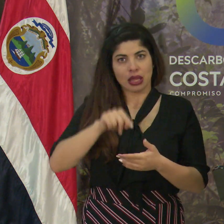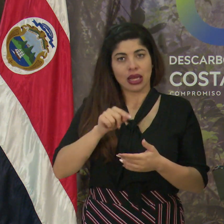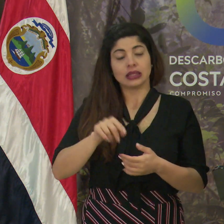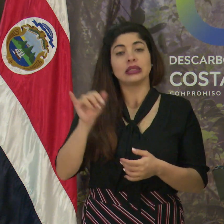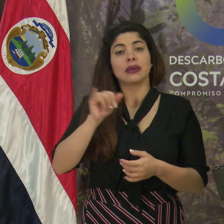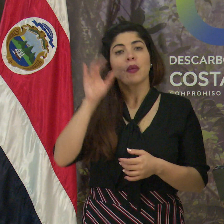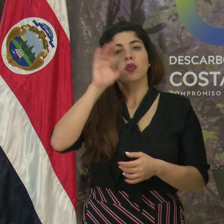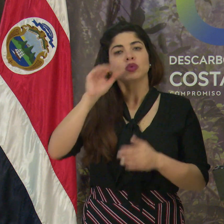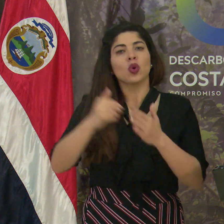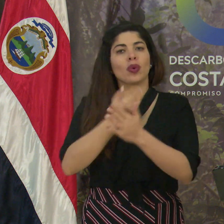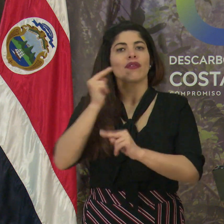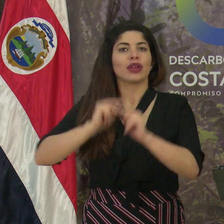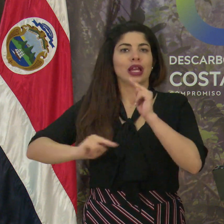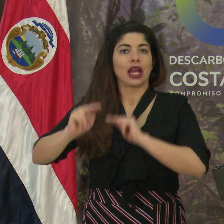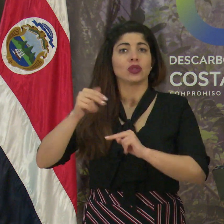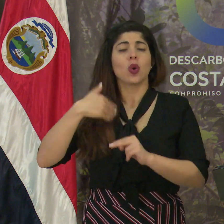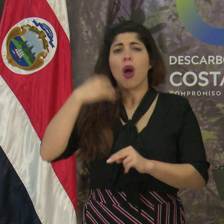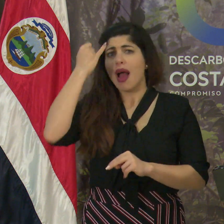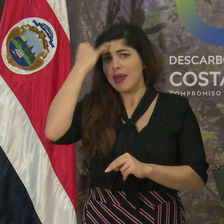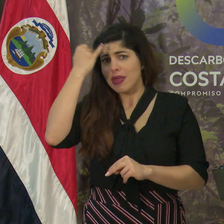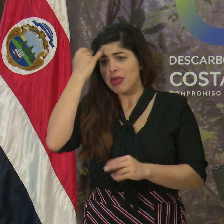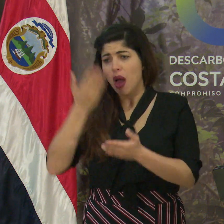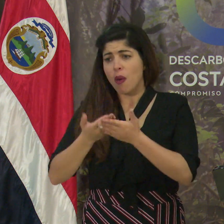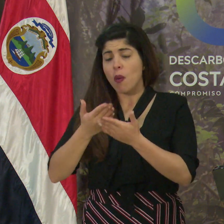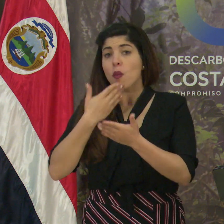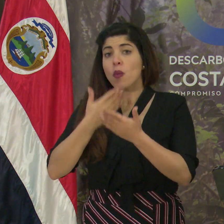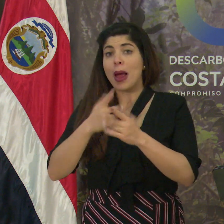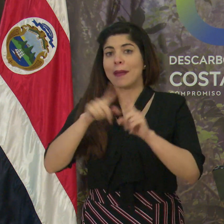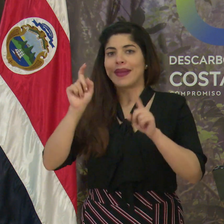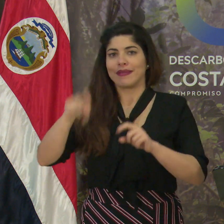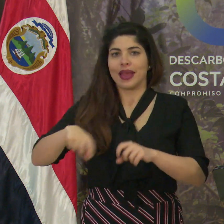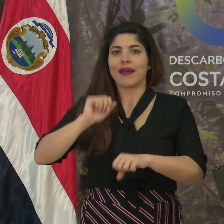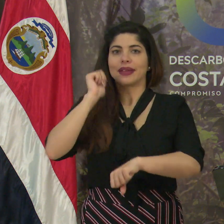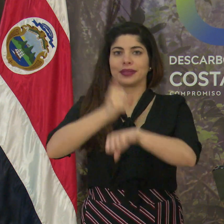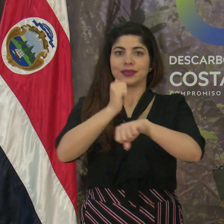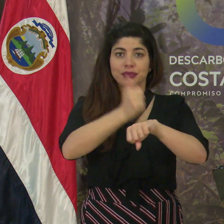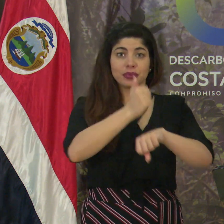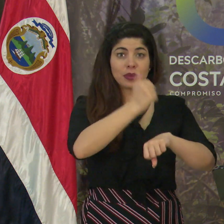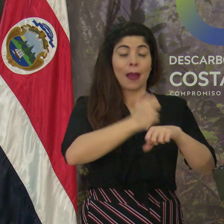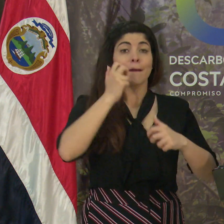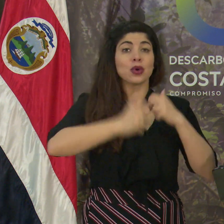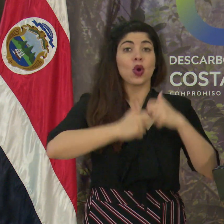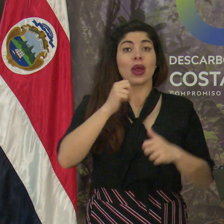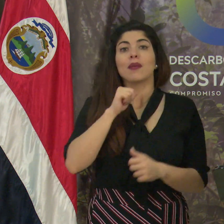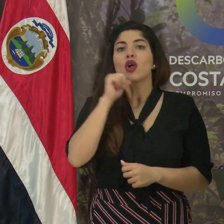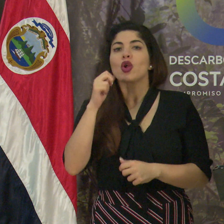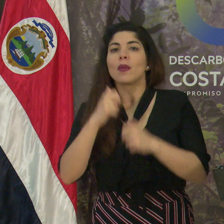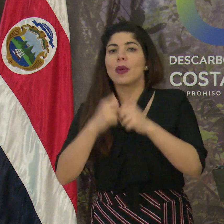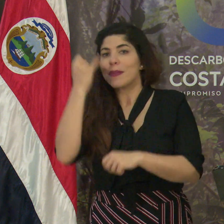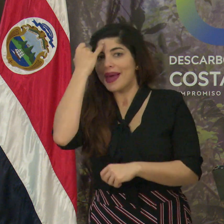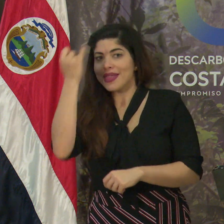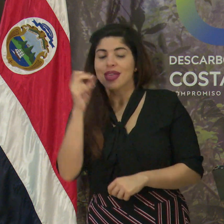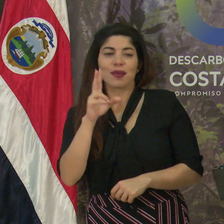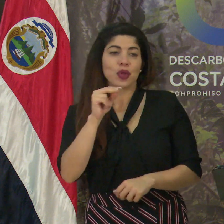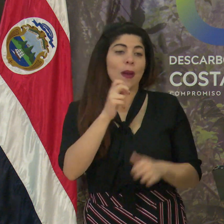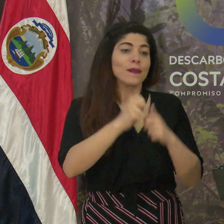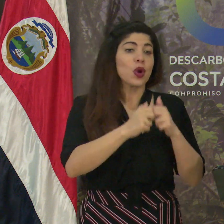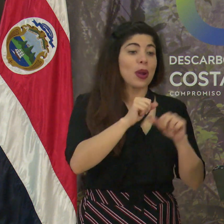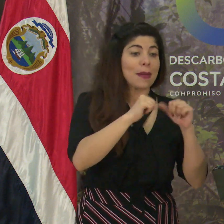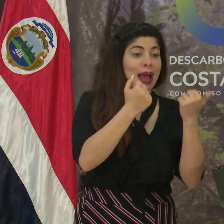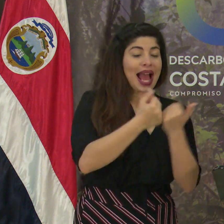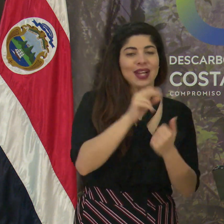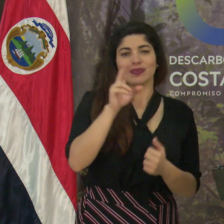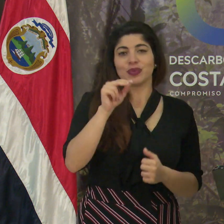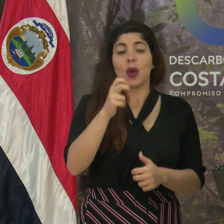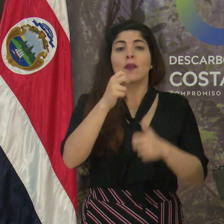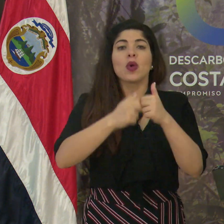buscar nuevos negocios. Hay ideas buenas, pero tienen que concretarse. El problema no son las ideas, el problema no son las áreas,